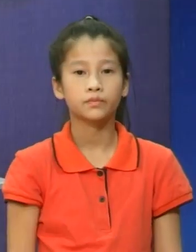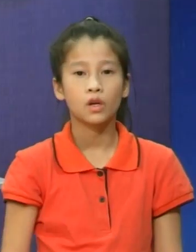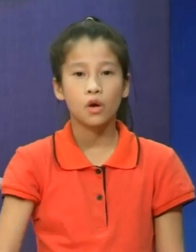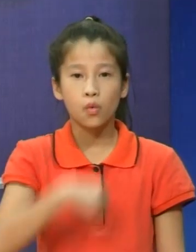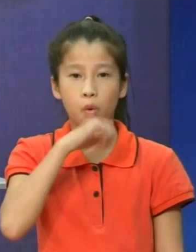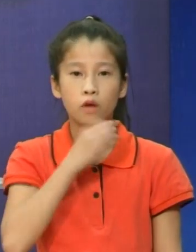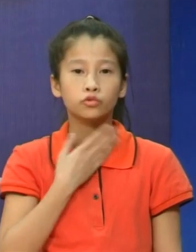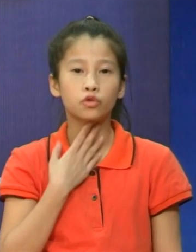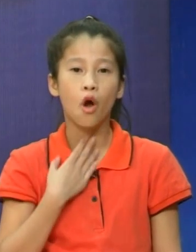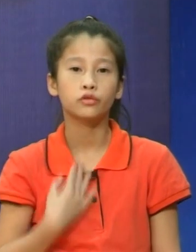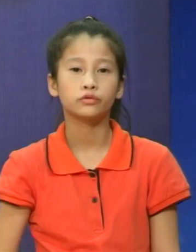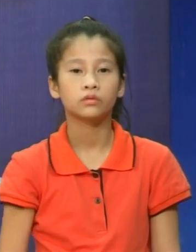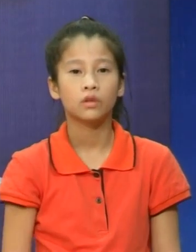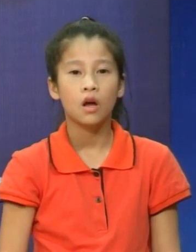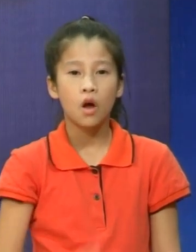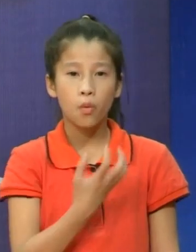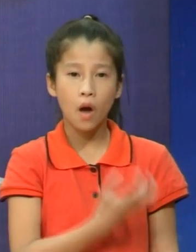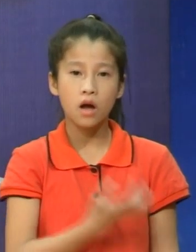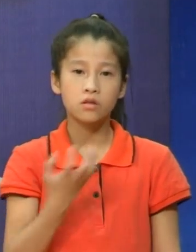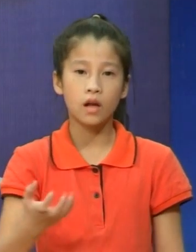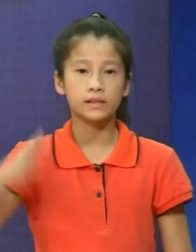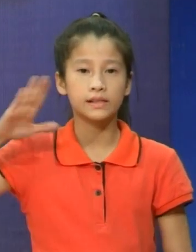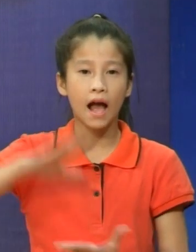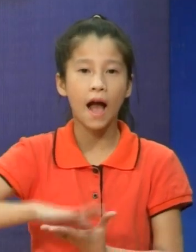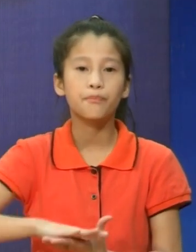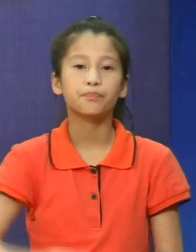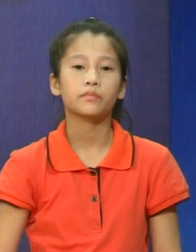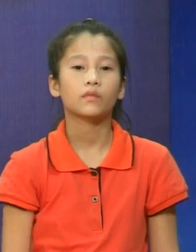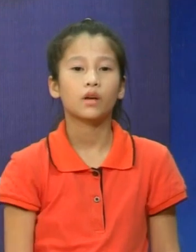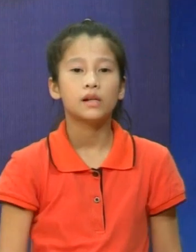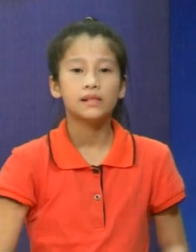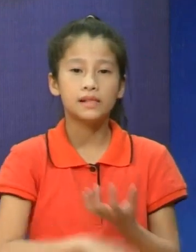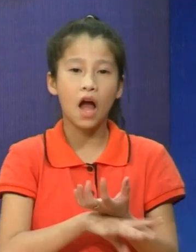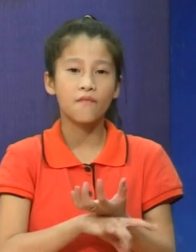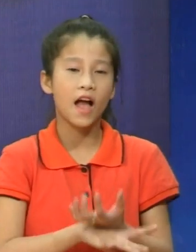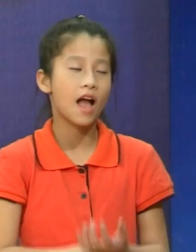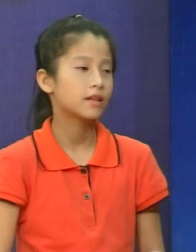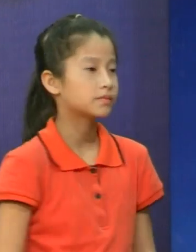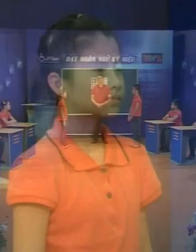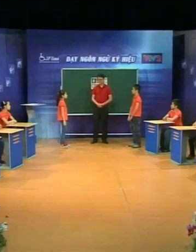À bạn ấy cũng thích uống nước ngọt này Bạn thích uống nước hoa quả nữa Và cả cà phê nữa